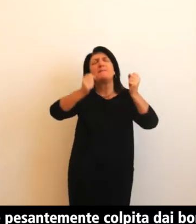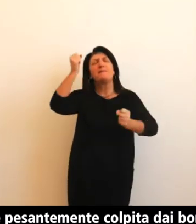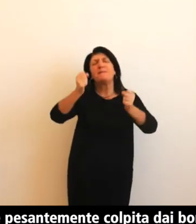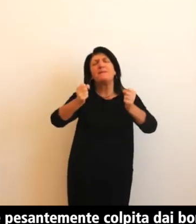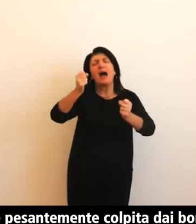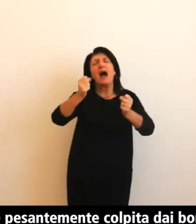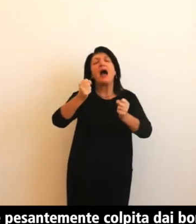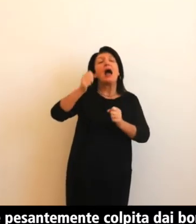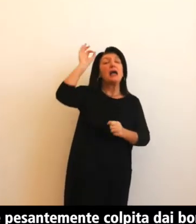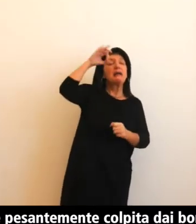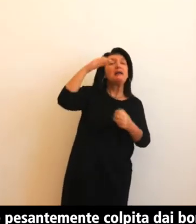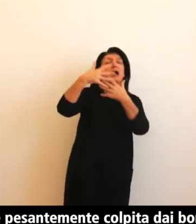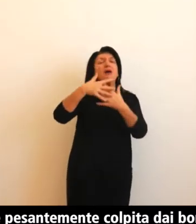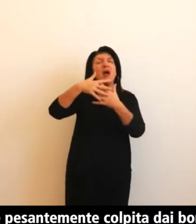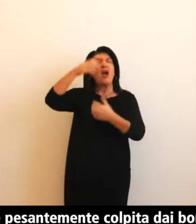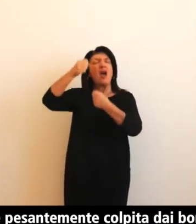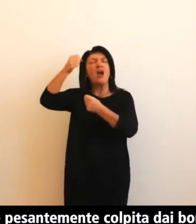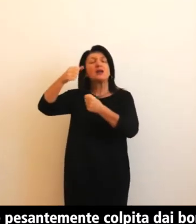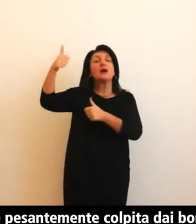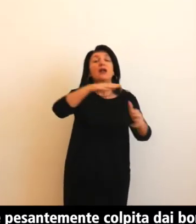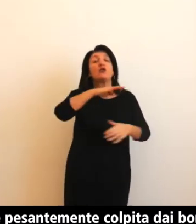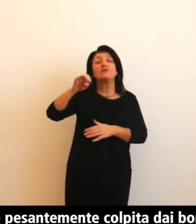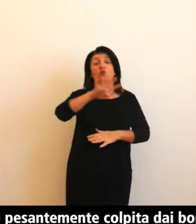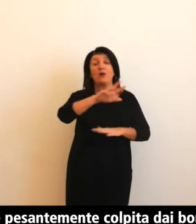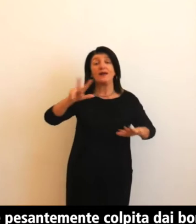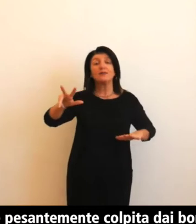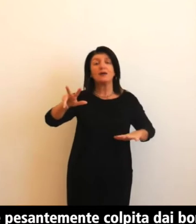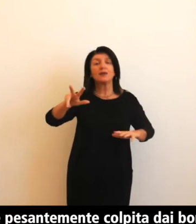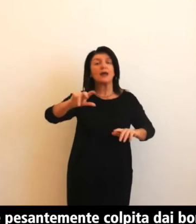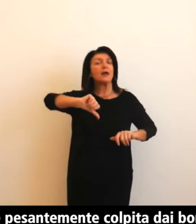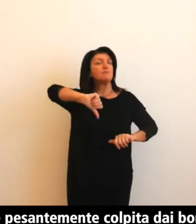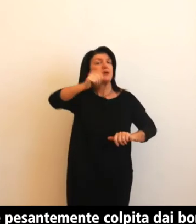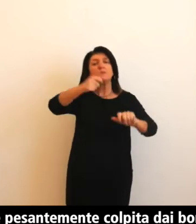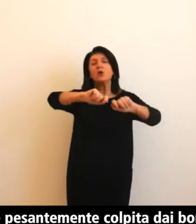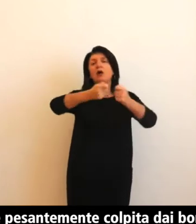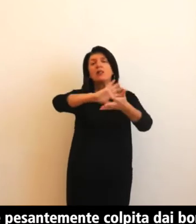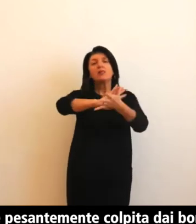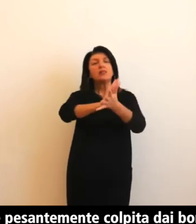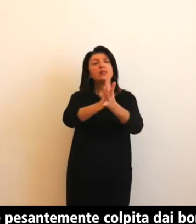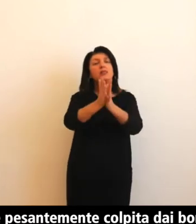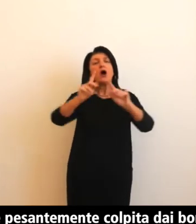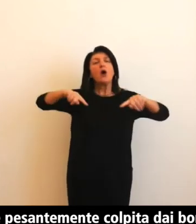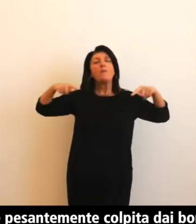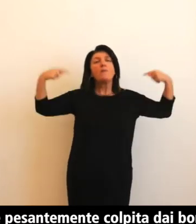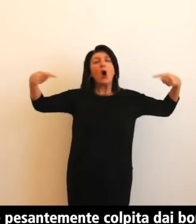che danneggiarono soprattutto il portico, la cupola e il mosaico alle spalle dell'altare.